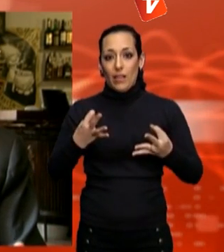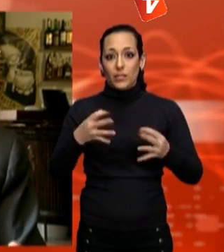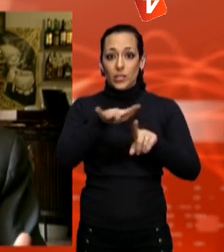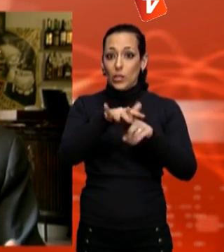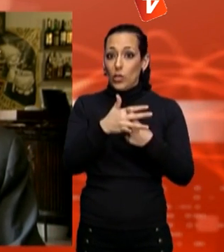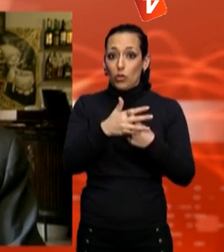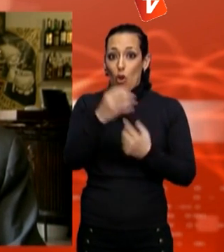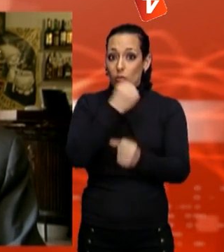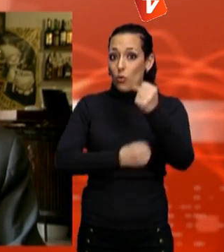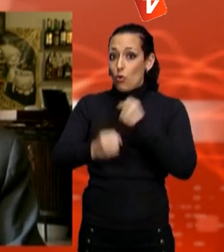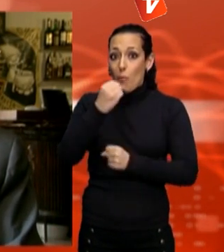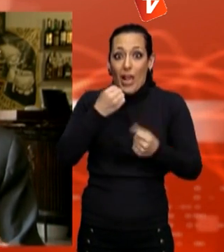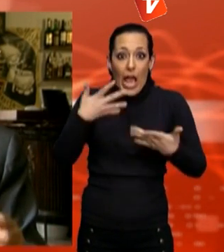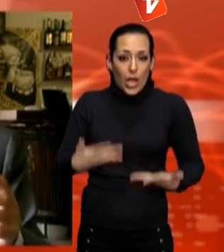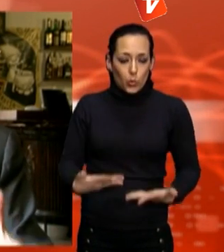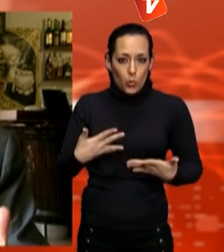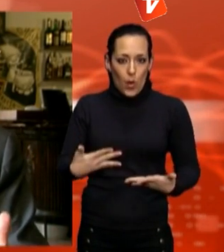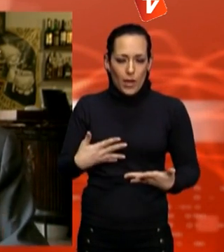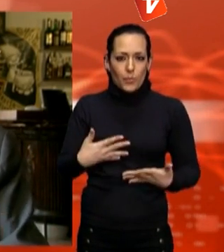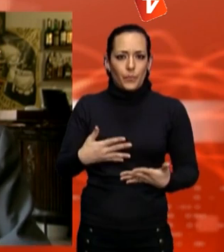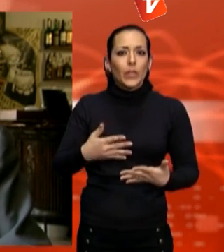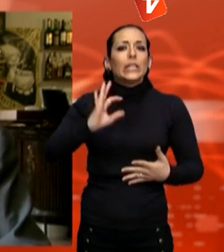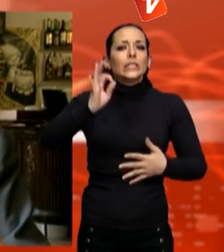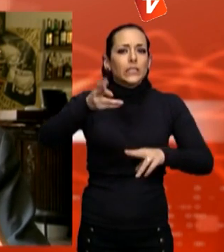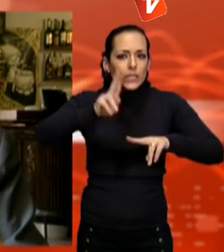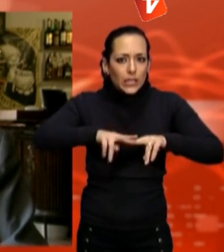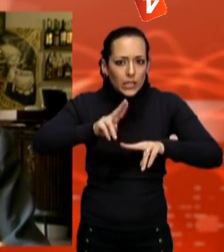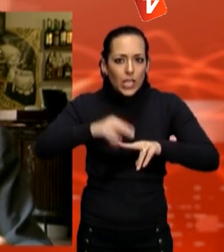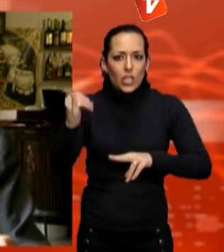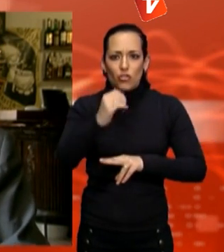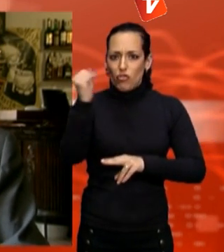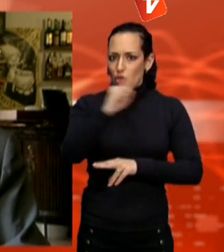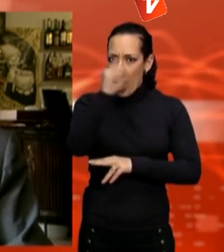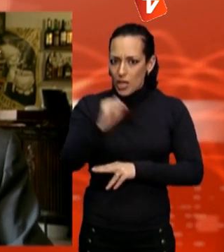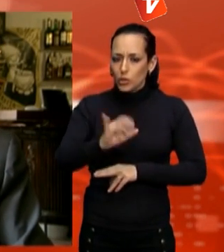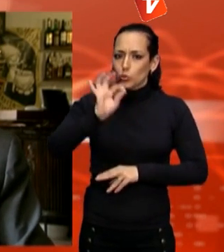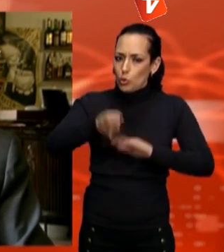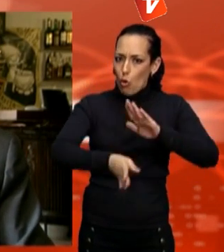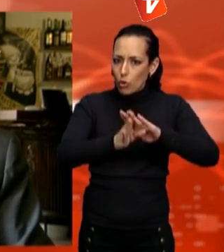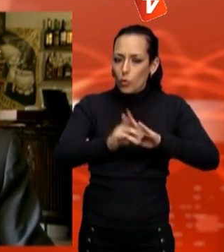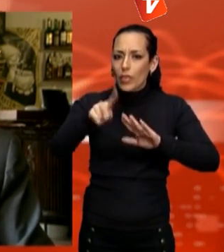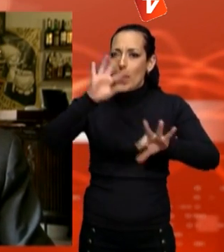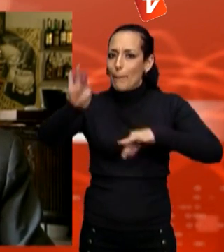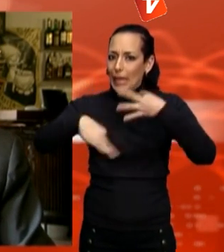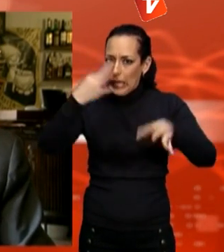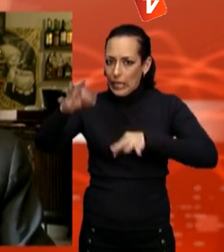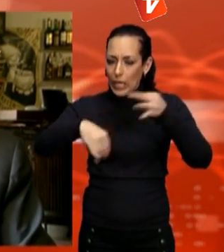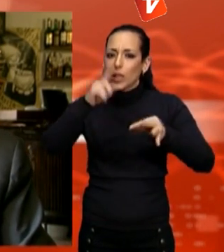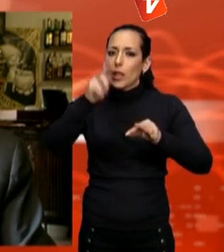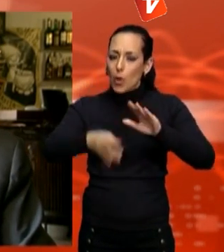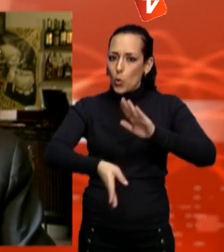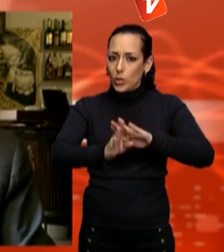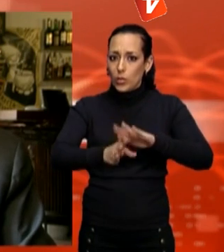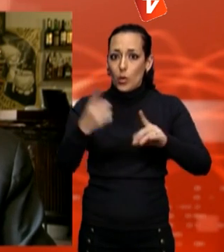Es farà el festival, es faran actuacions a l'aire lliure, es farà el ping-jazz, que potser hi havia el perill, diríem,